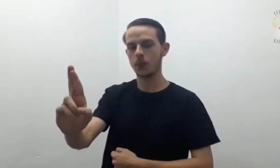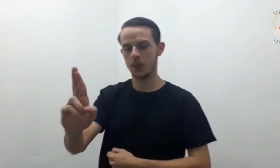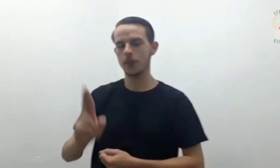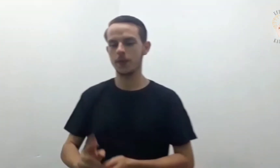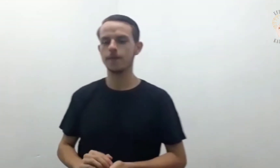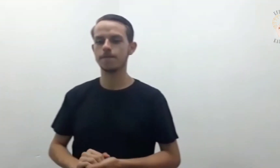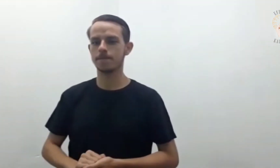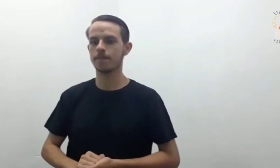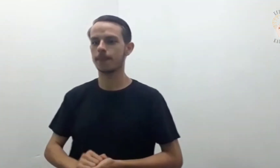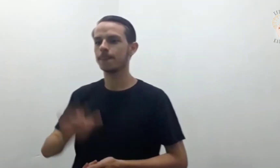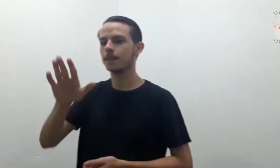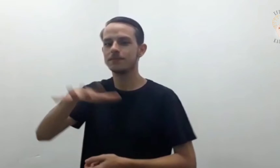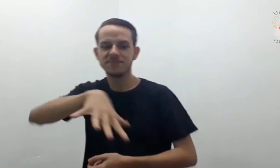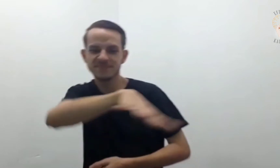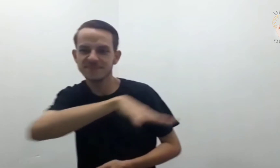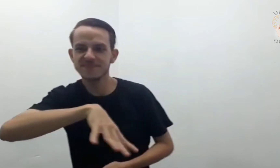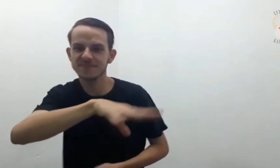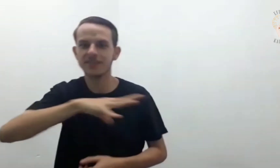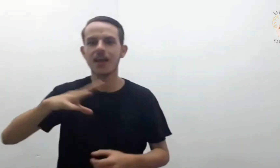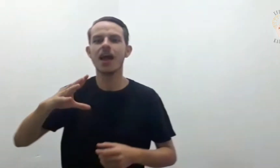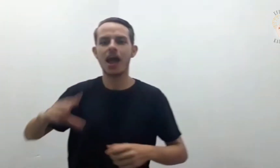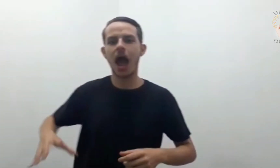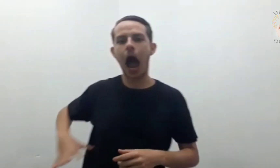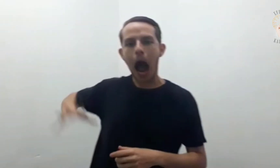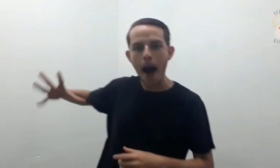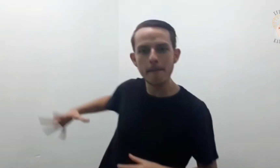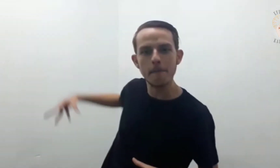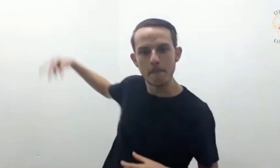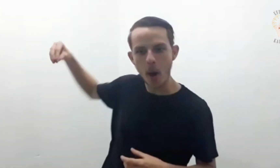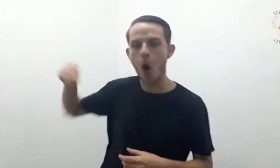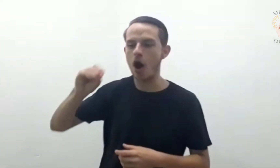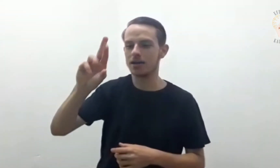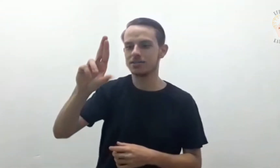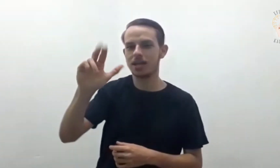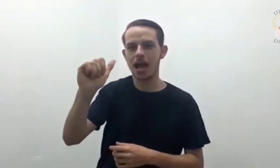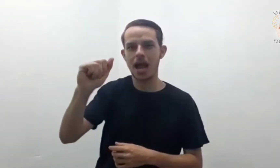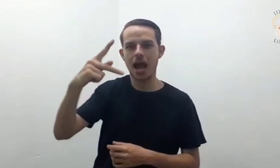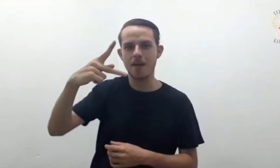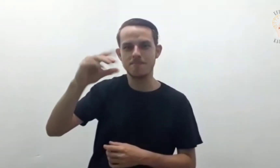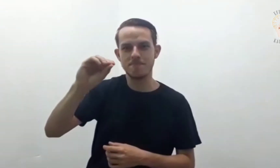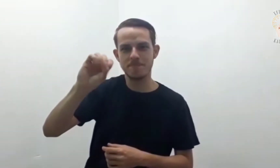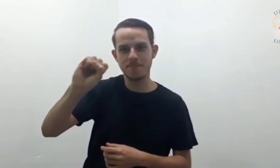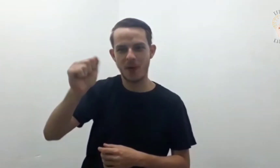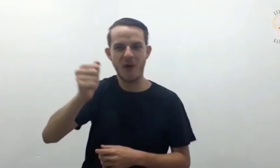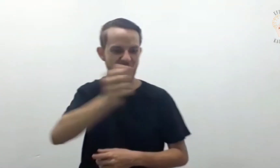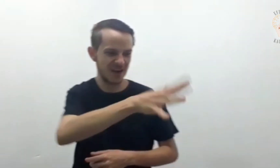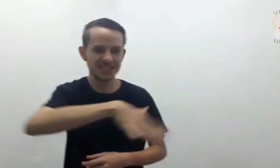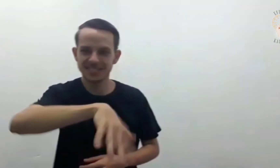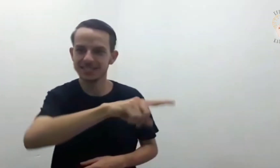respondeu As raposas têm tocas E